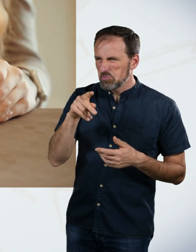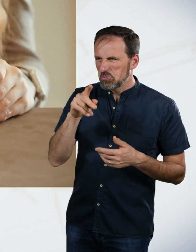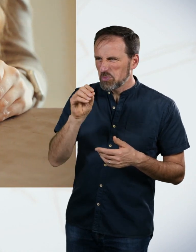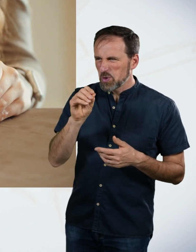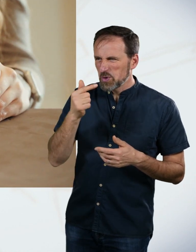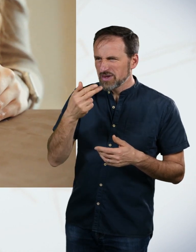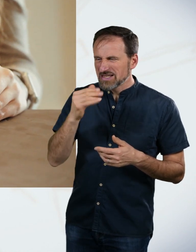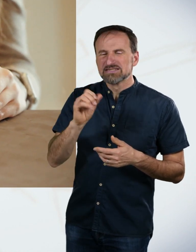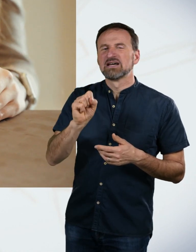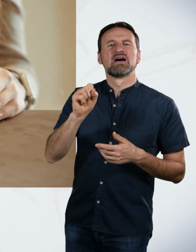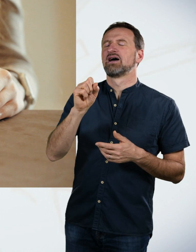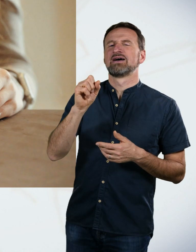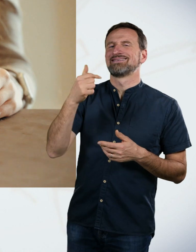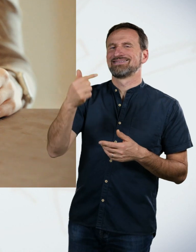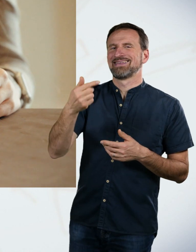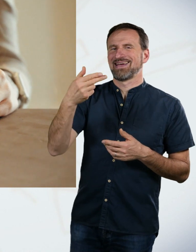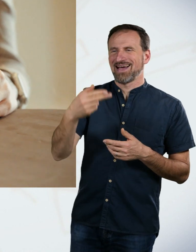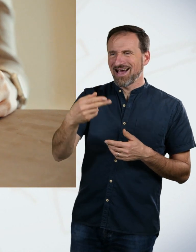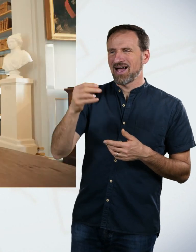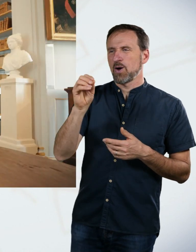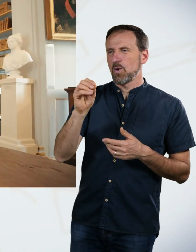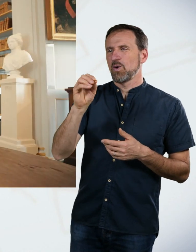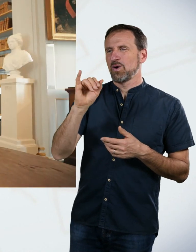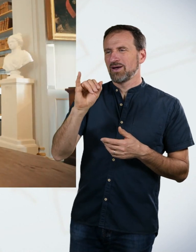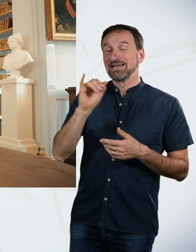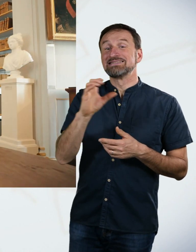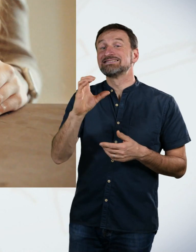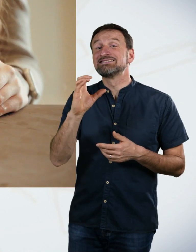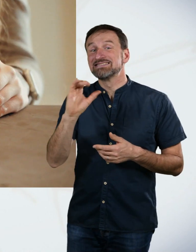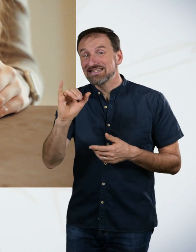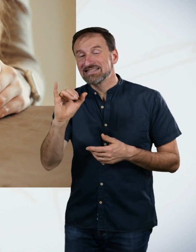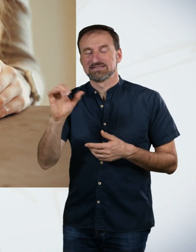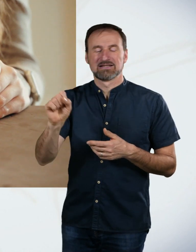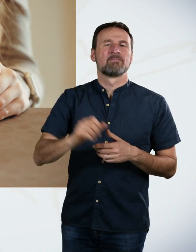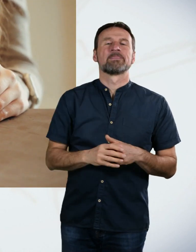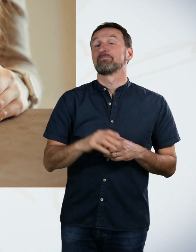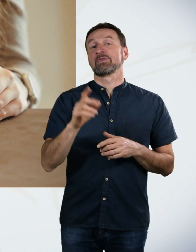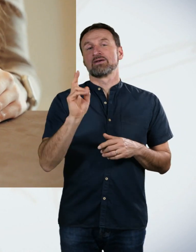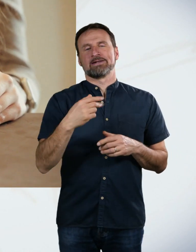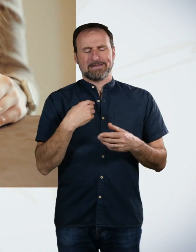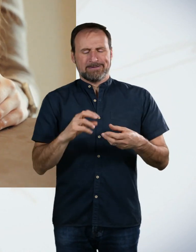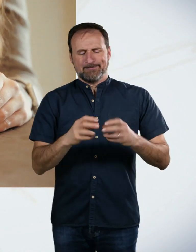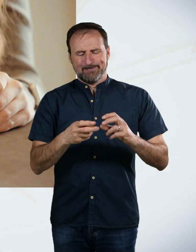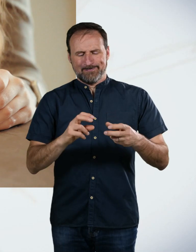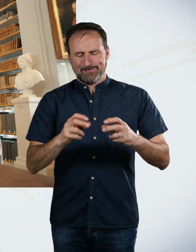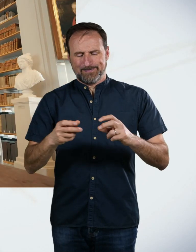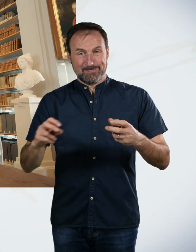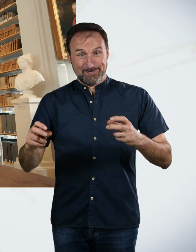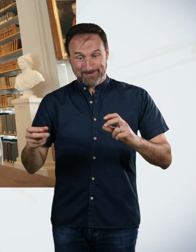P-H-O-C. Nee, C. Ich habe dann an diesem komischen Schatzkistchen das dann eingeklickt. I. Und dann ein S.